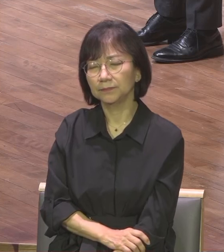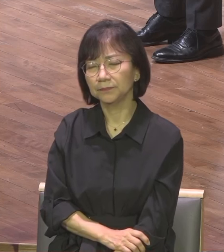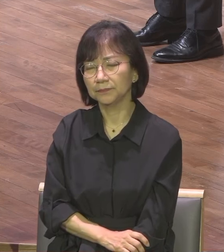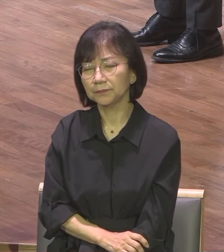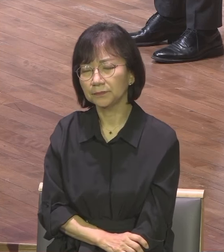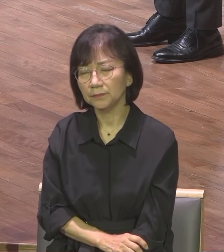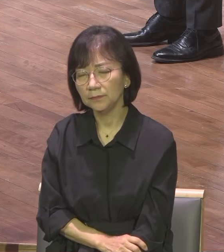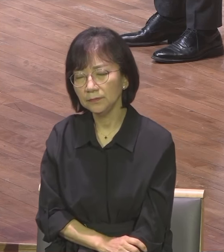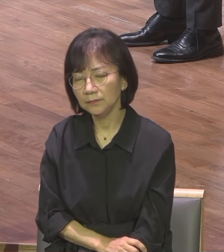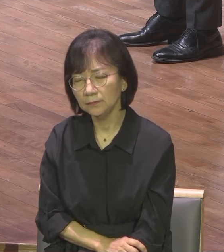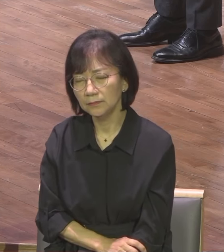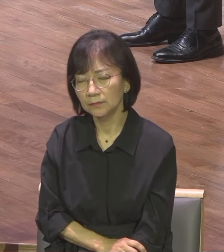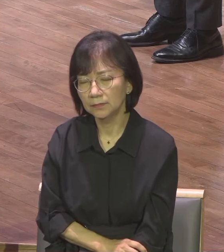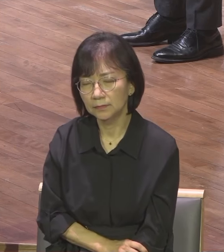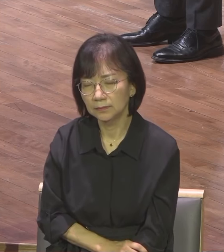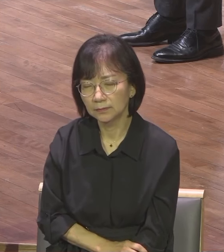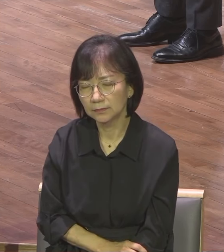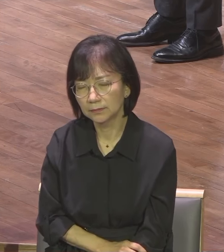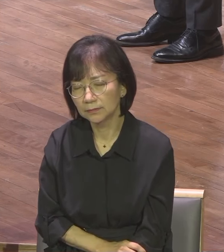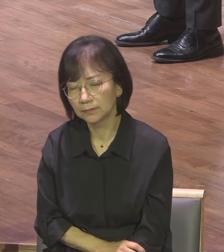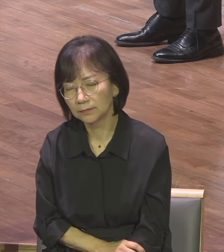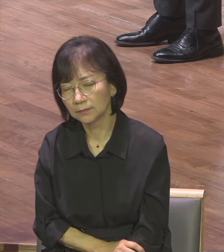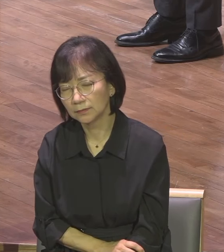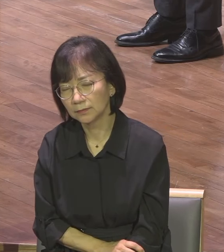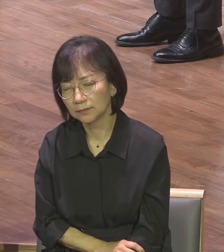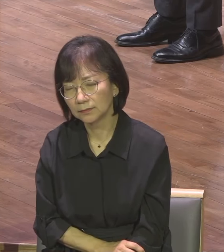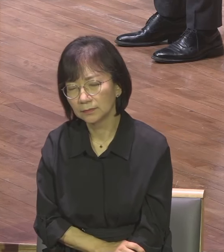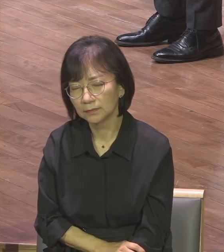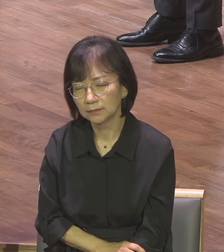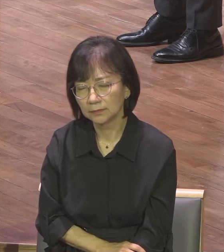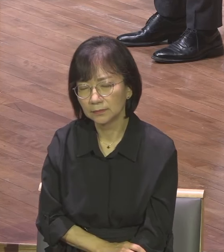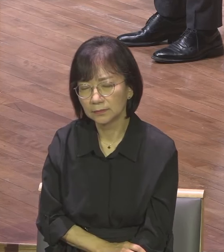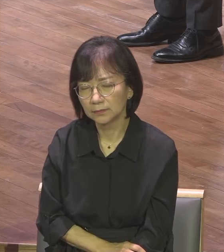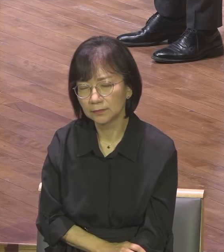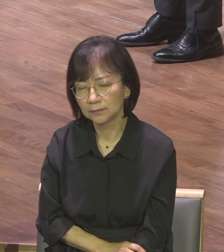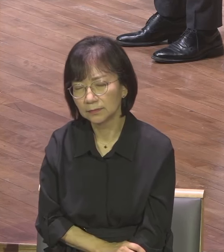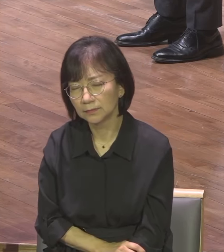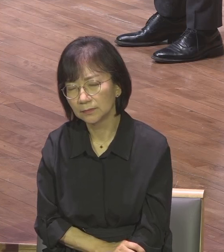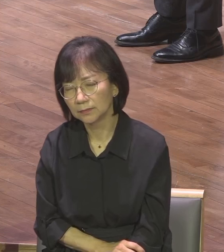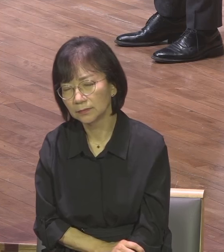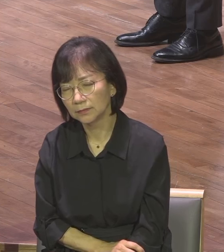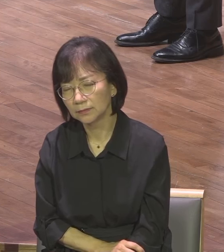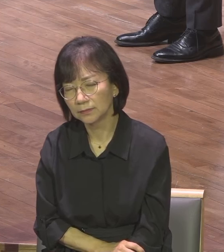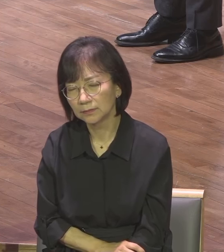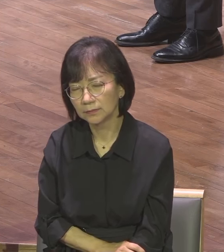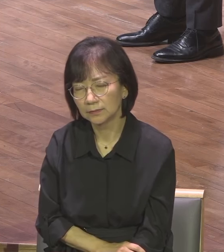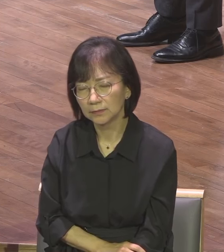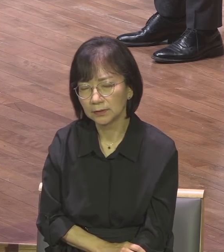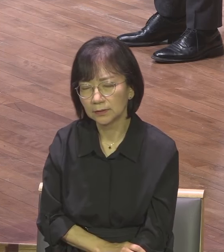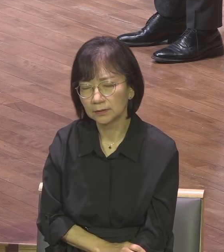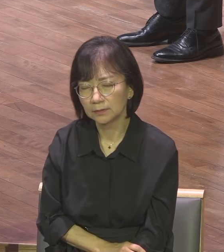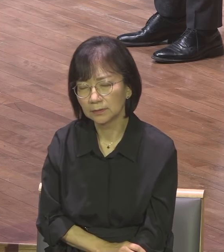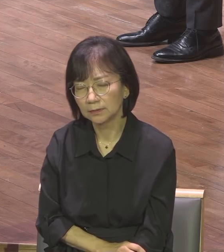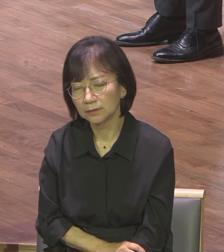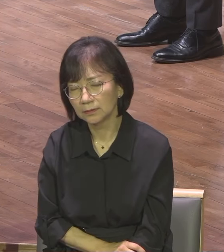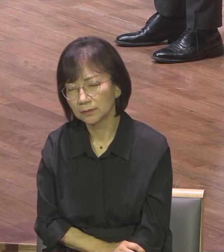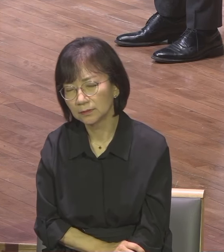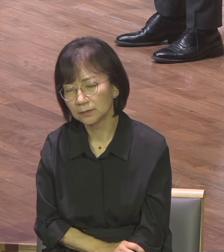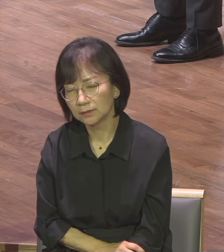삶을 살 수 있어 우리 이제 서로의 직접적인 인생이 아니라 본론의 인생을 사는 모든 하나님의 자녀 될 수 있도록 우리 하나님의 축복해